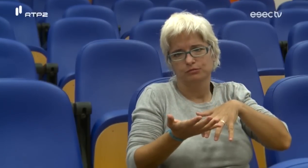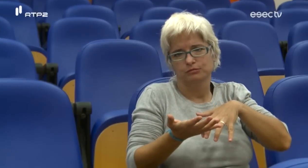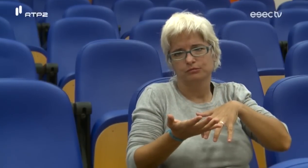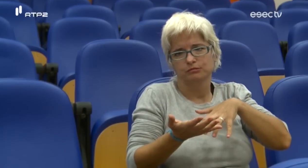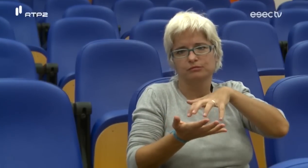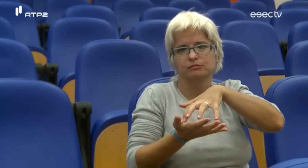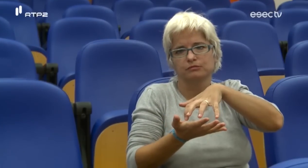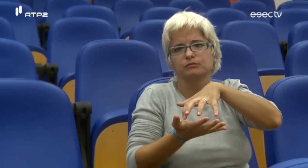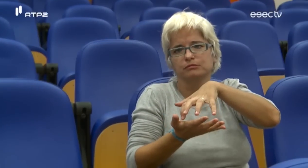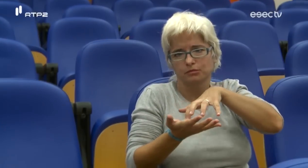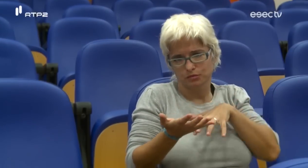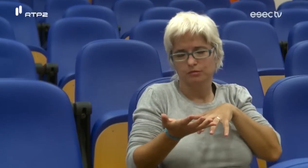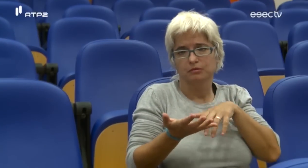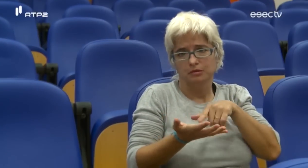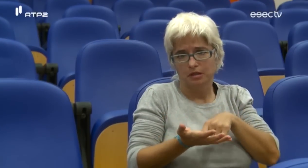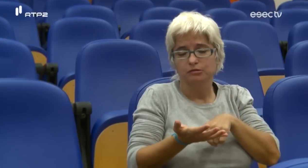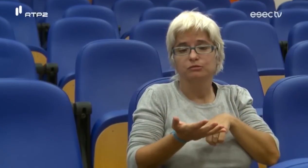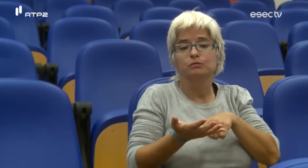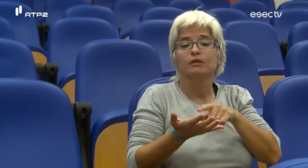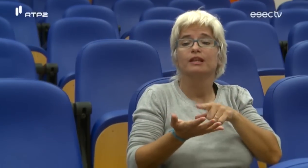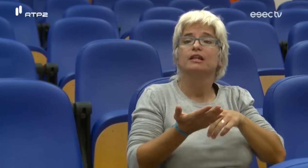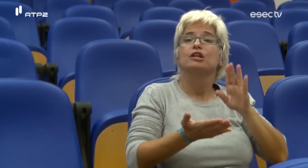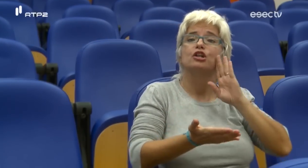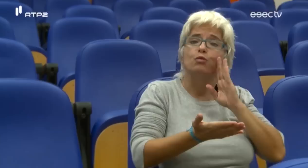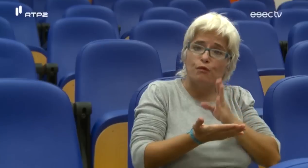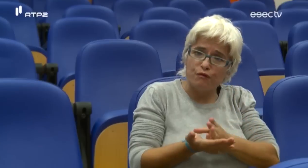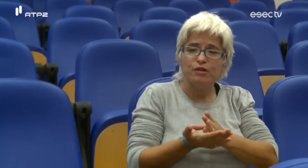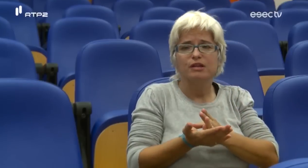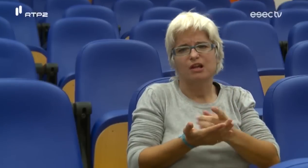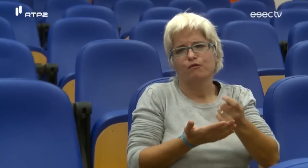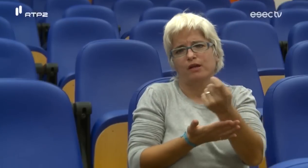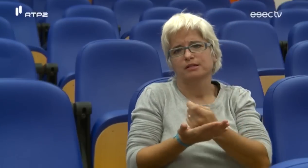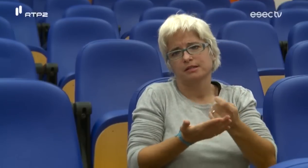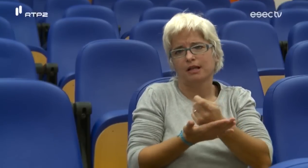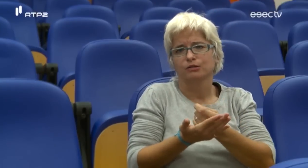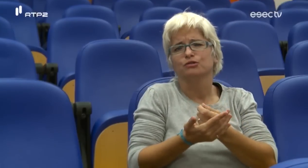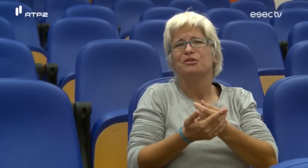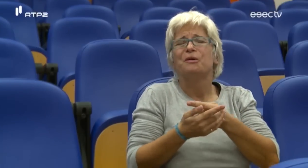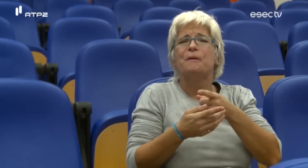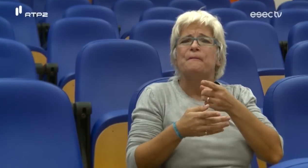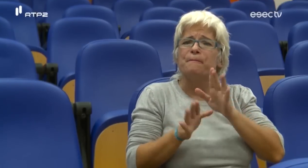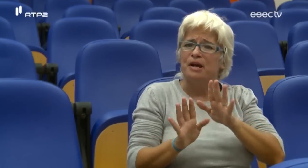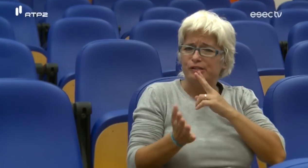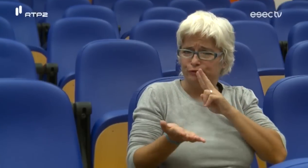e traduzo-as para português escrevo o texto e no fim então é que ilustro as histórias